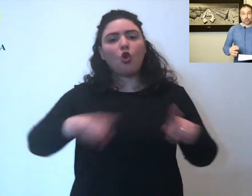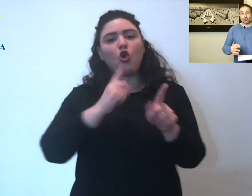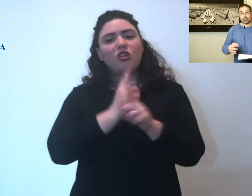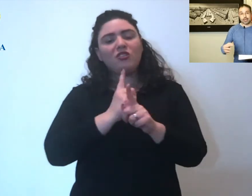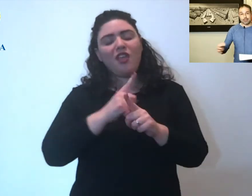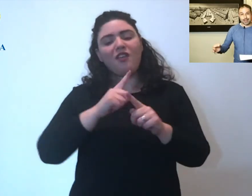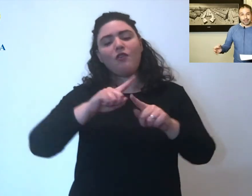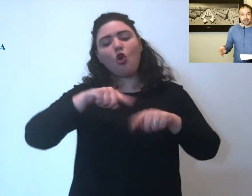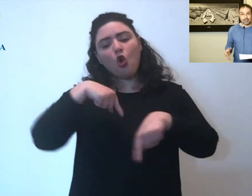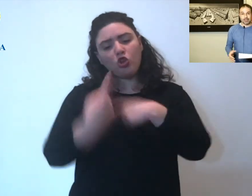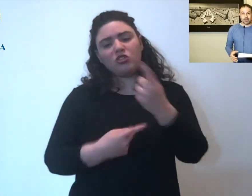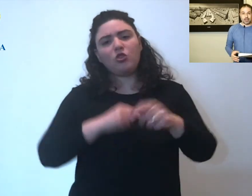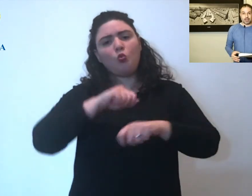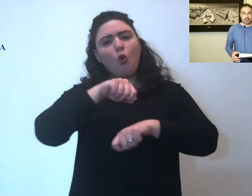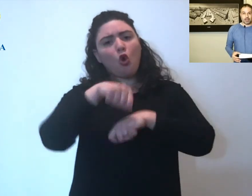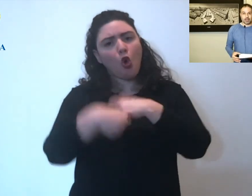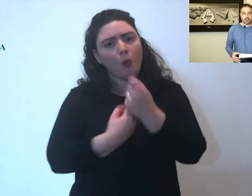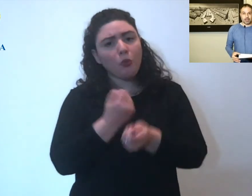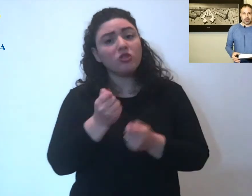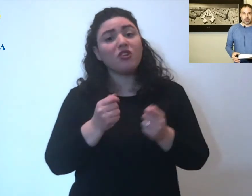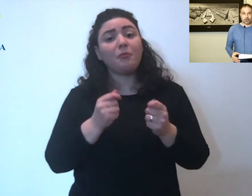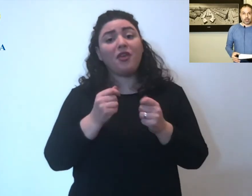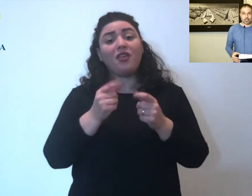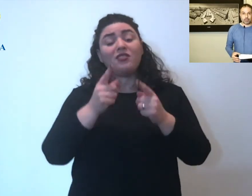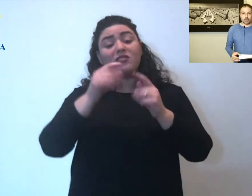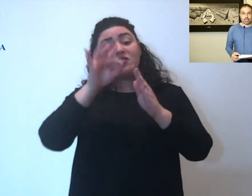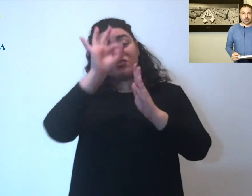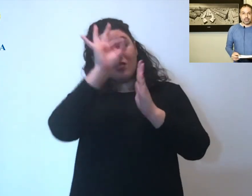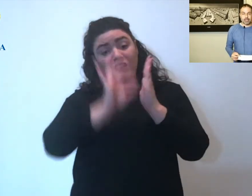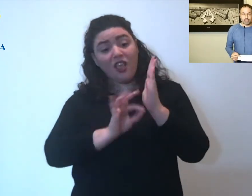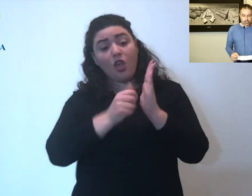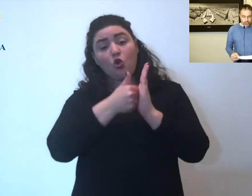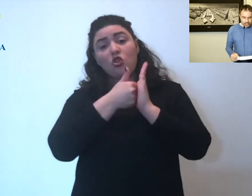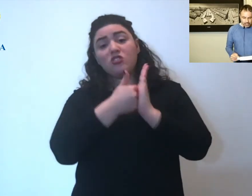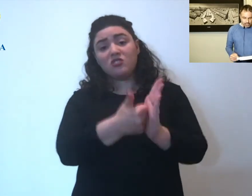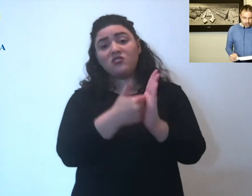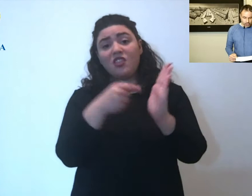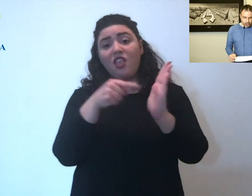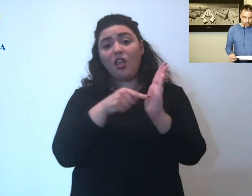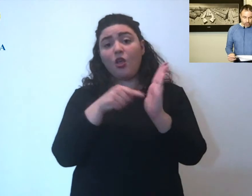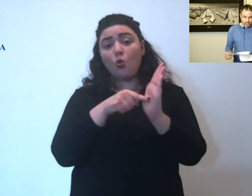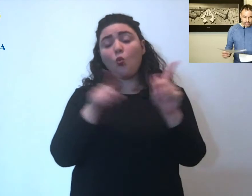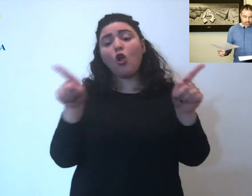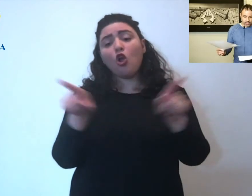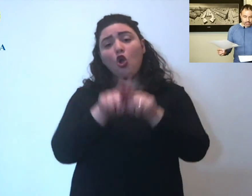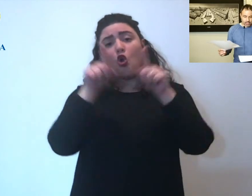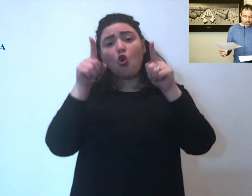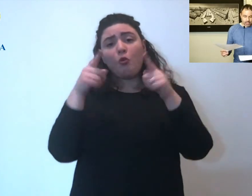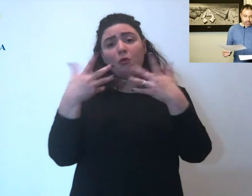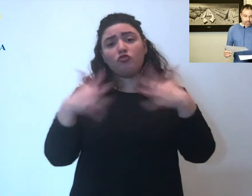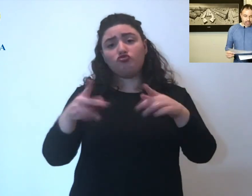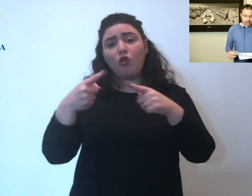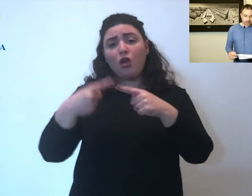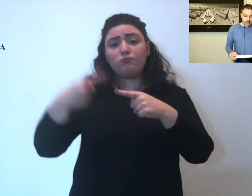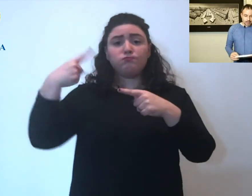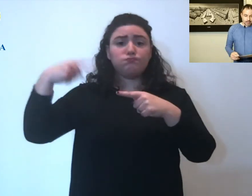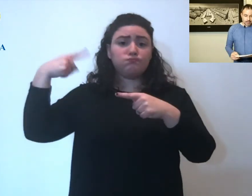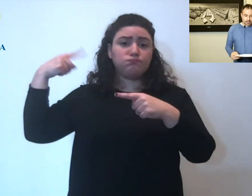in maniera assolutamente corrispondente alle esigenze che ci sono state